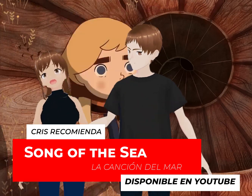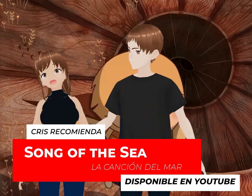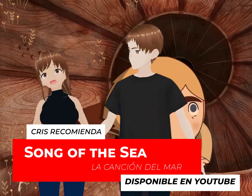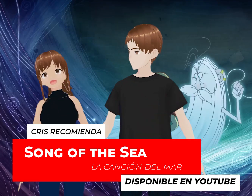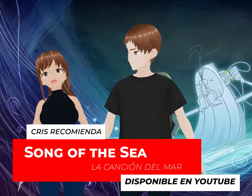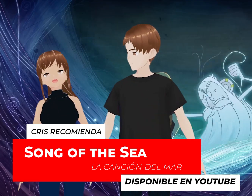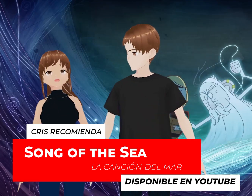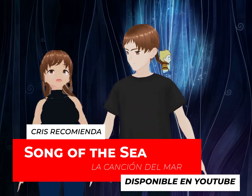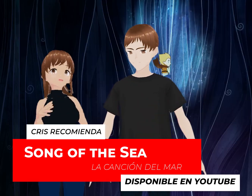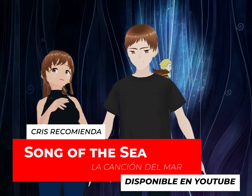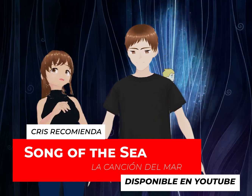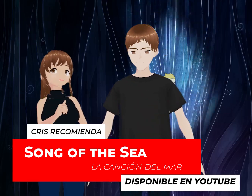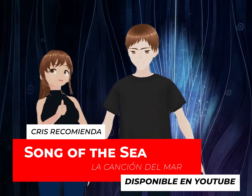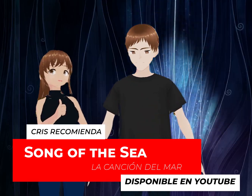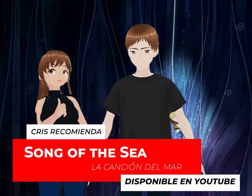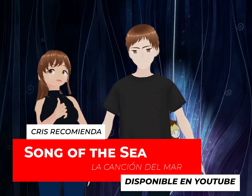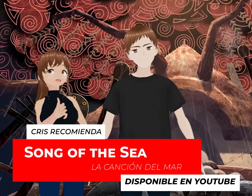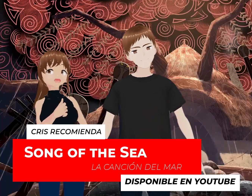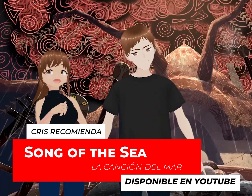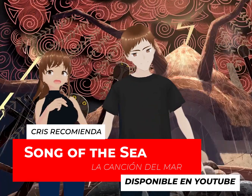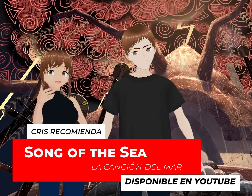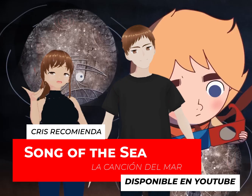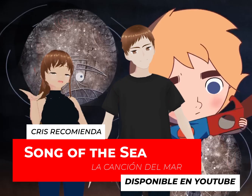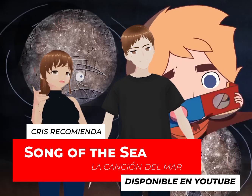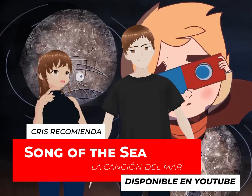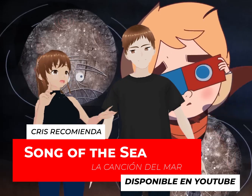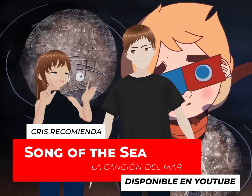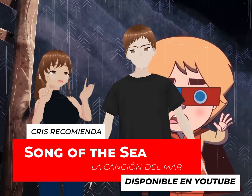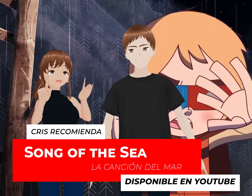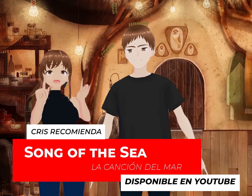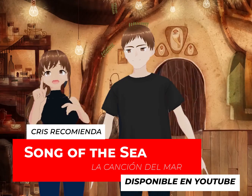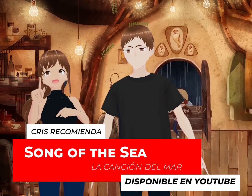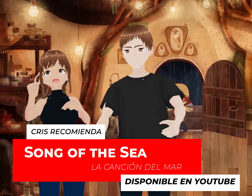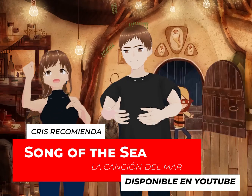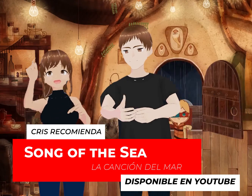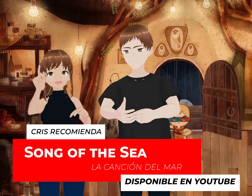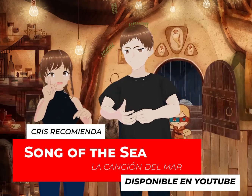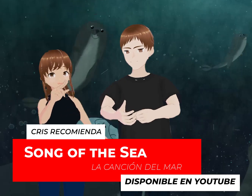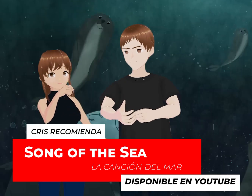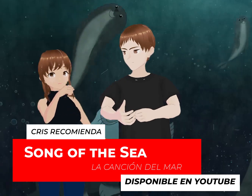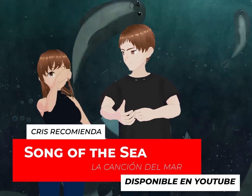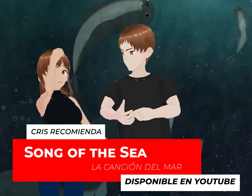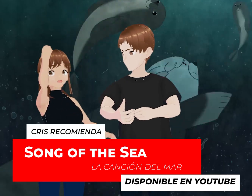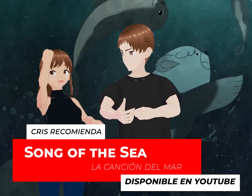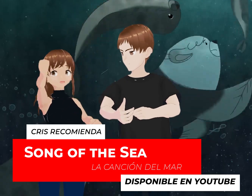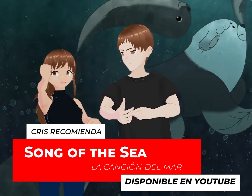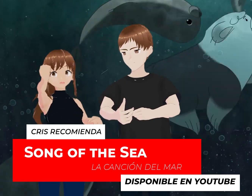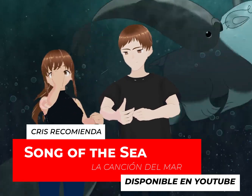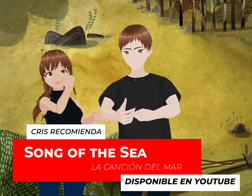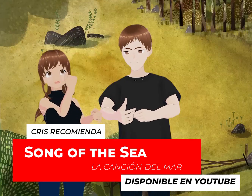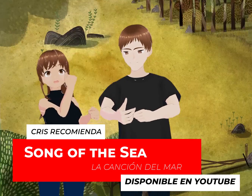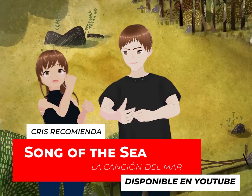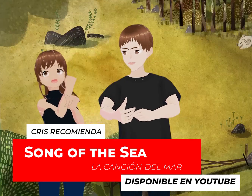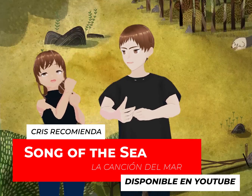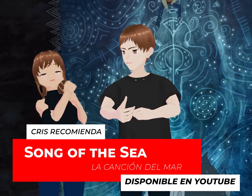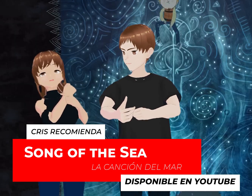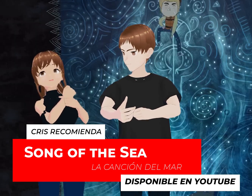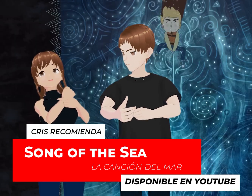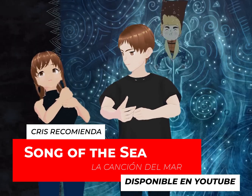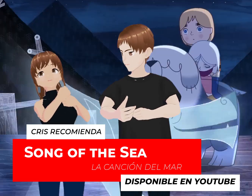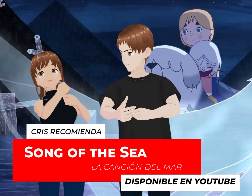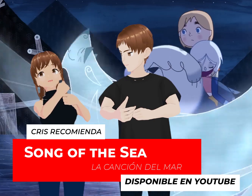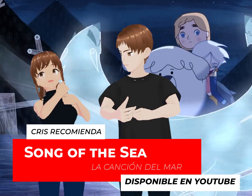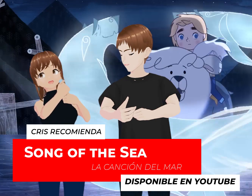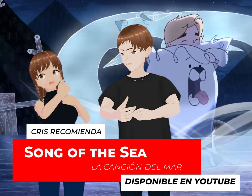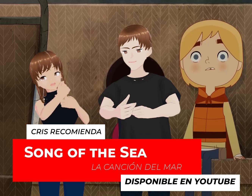es de hecho un símbolo celta y en estas películas siempre sale mi tatuaje. Dan,